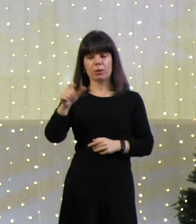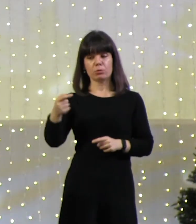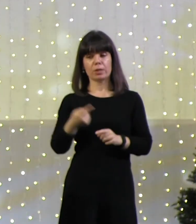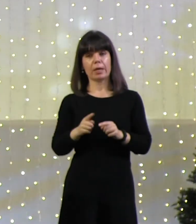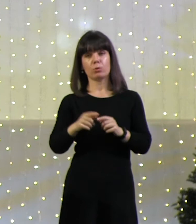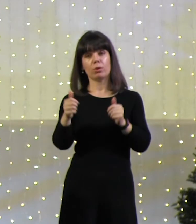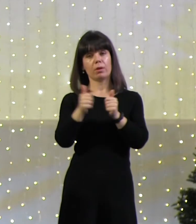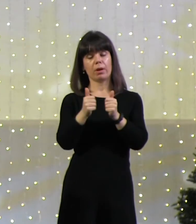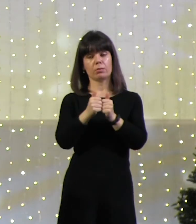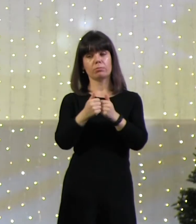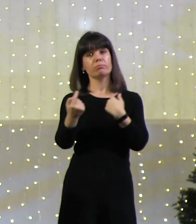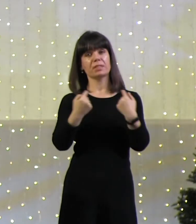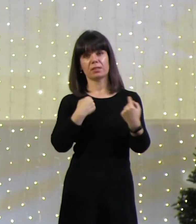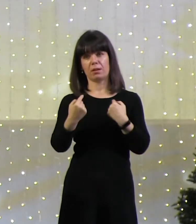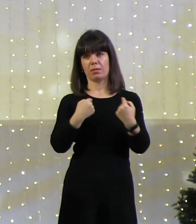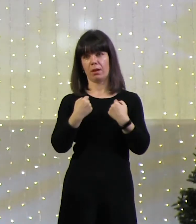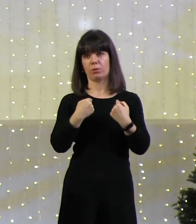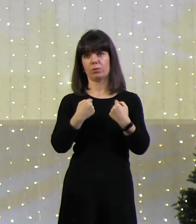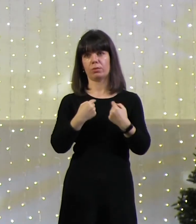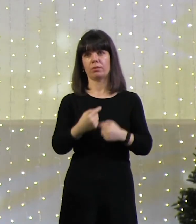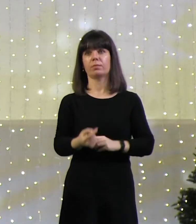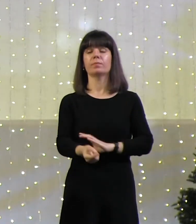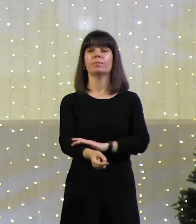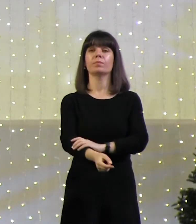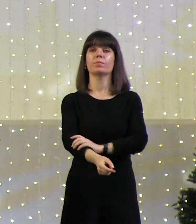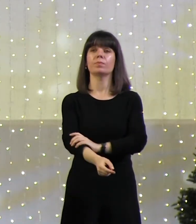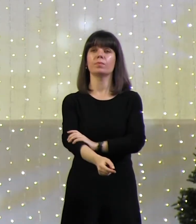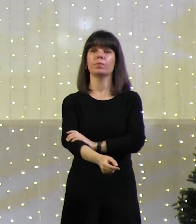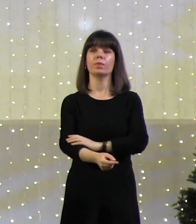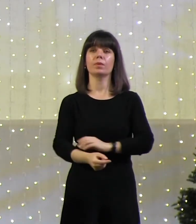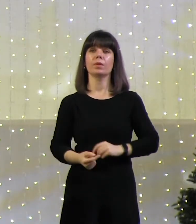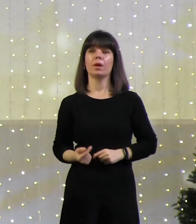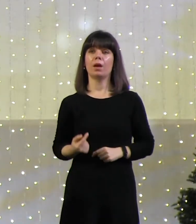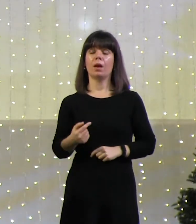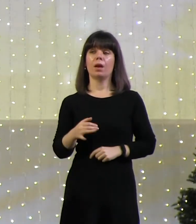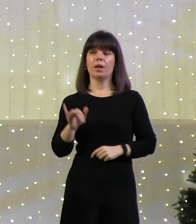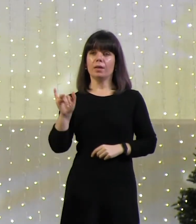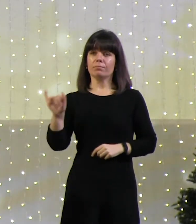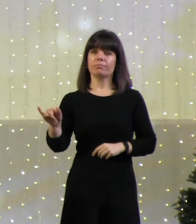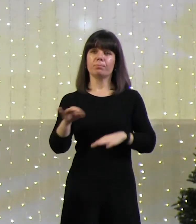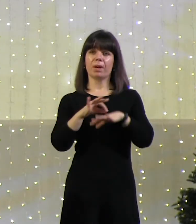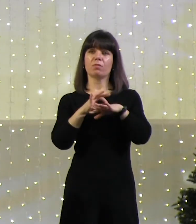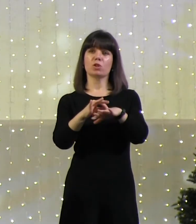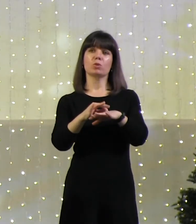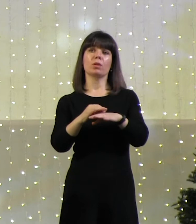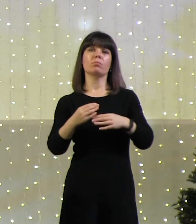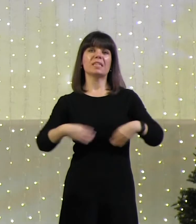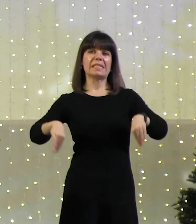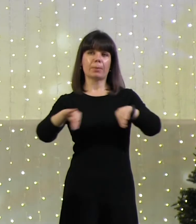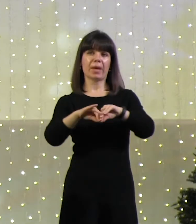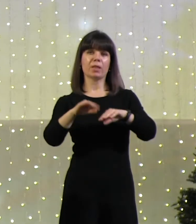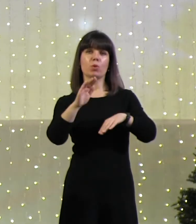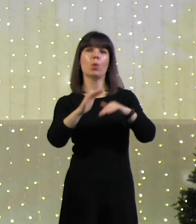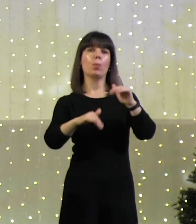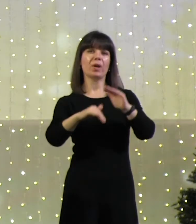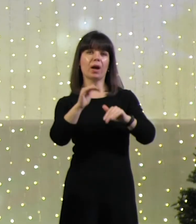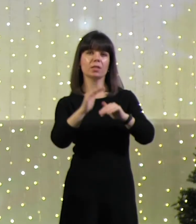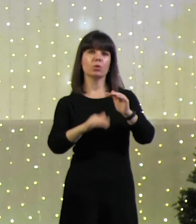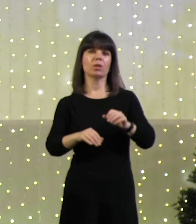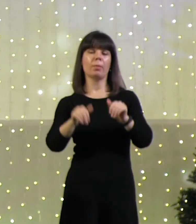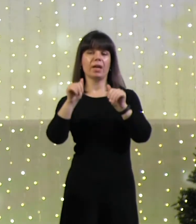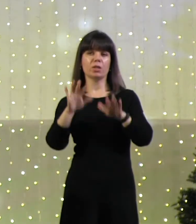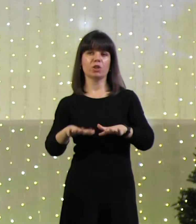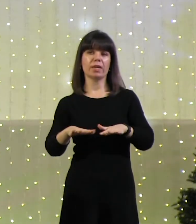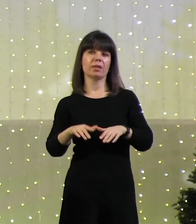поступки или дела. Я занимаюсь семейной практикой, подготовкой к браку, решением семейных конфликтов,